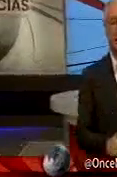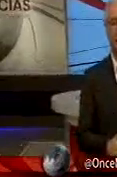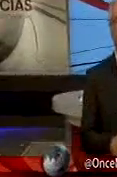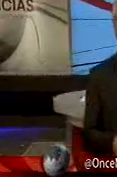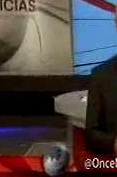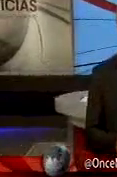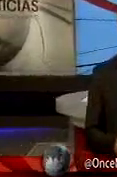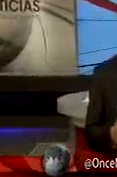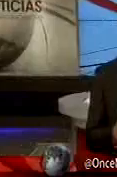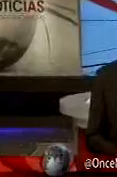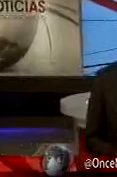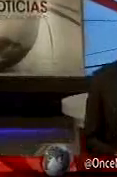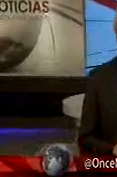las